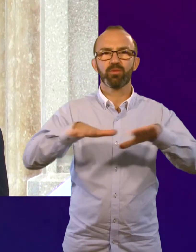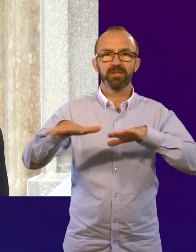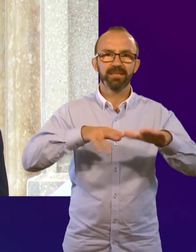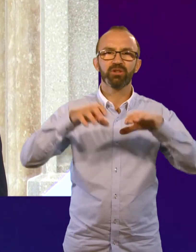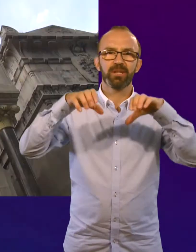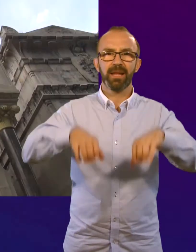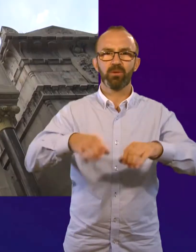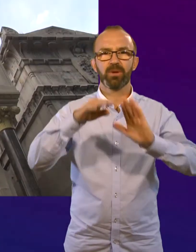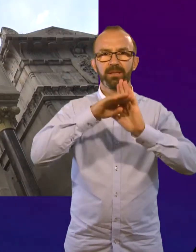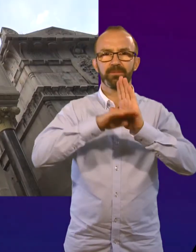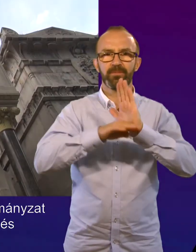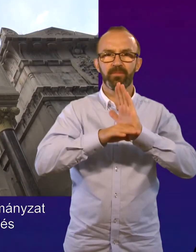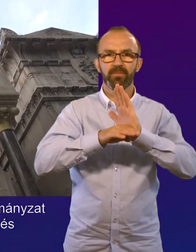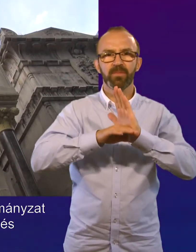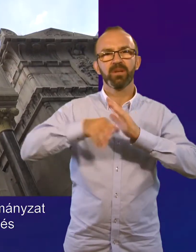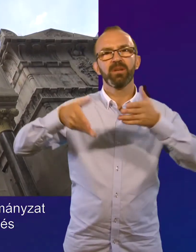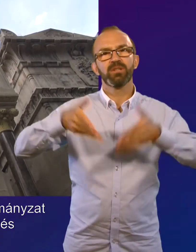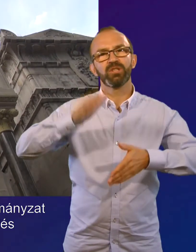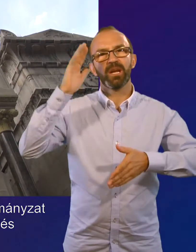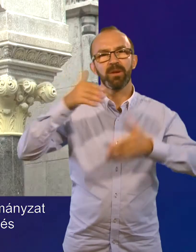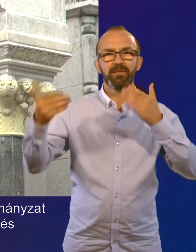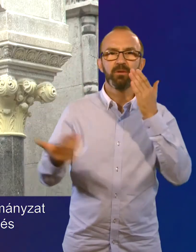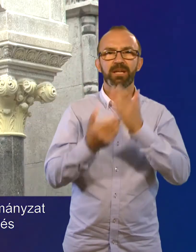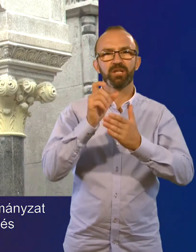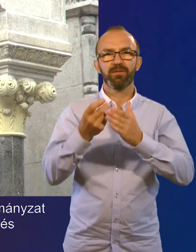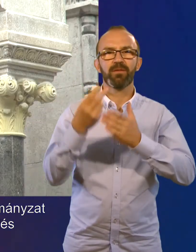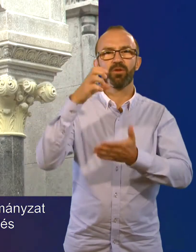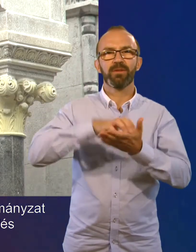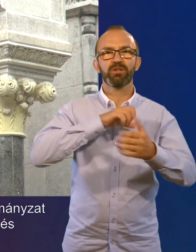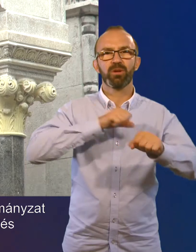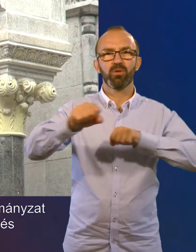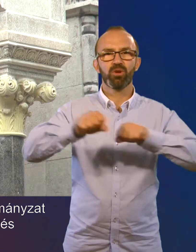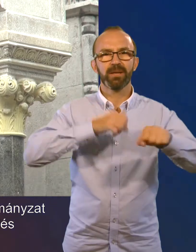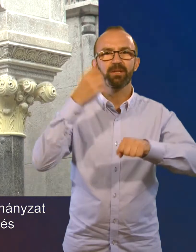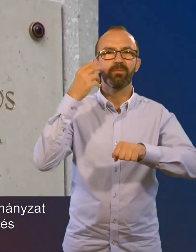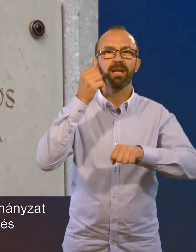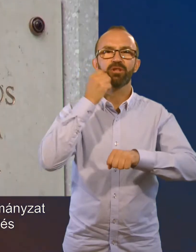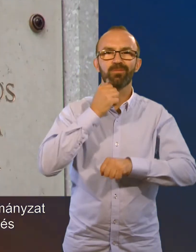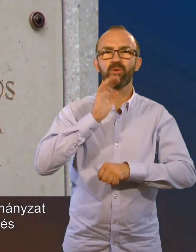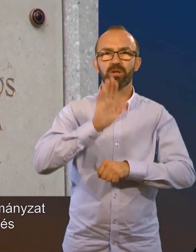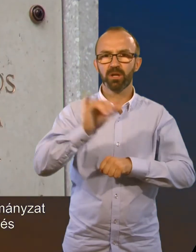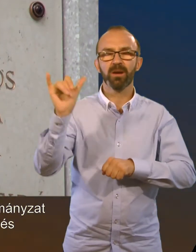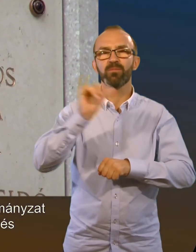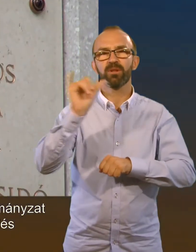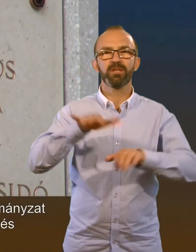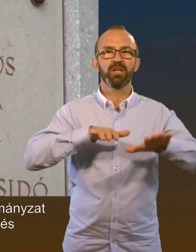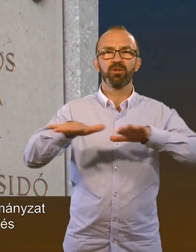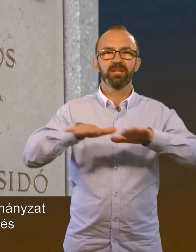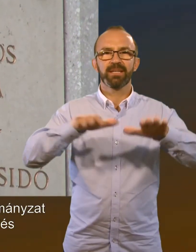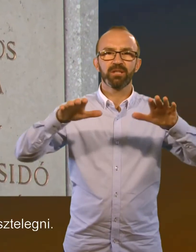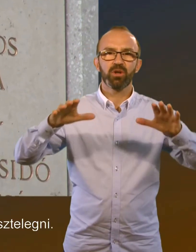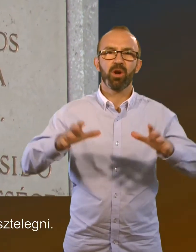közlekedési teendőket. Síremléke felújításával a fővárosi önkormányzat Balázs Mórnak a budapesti